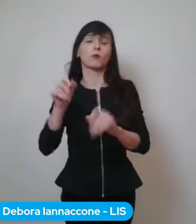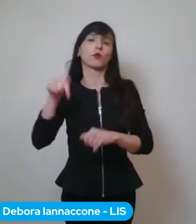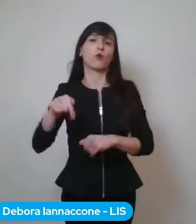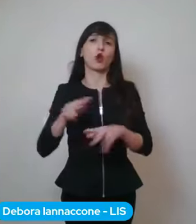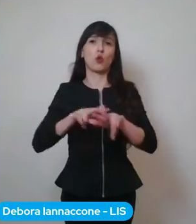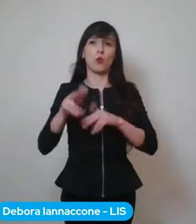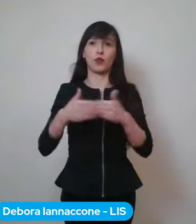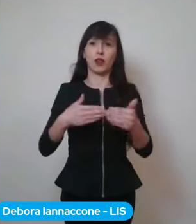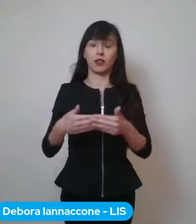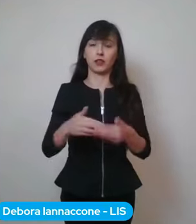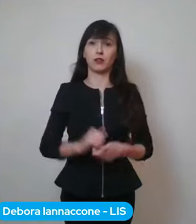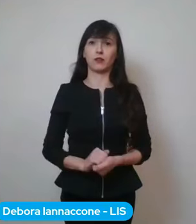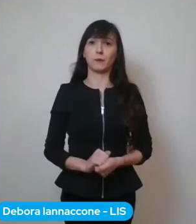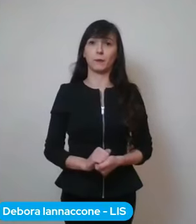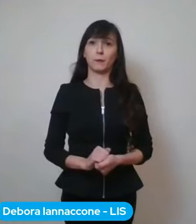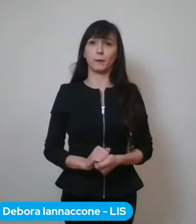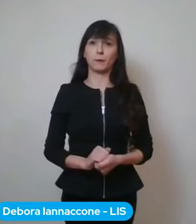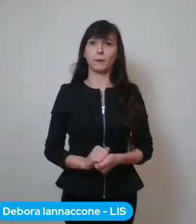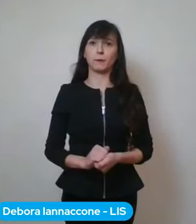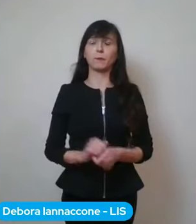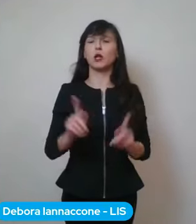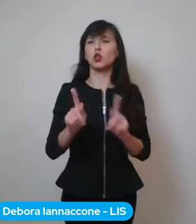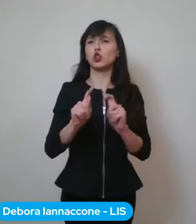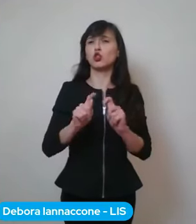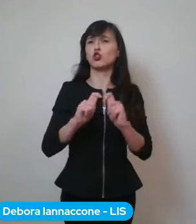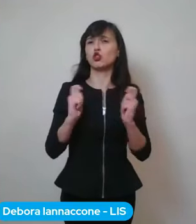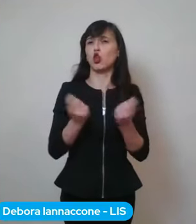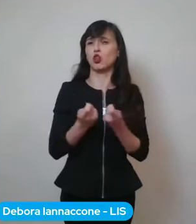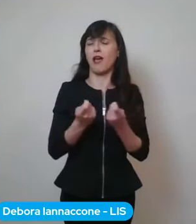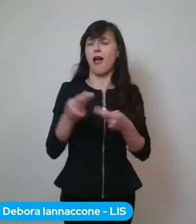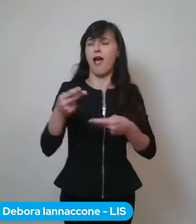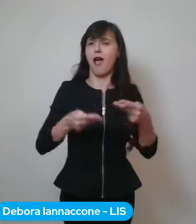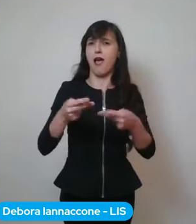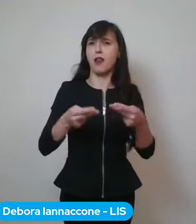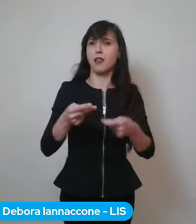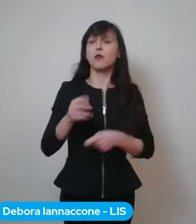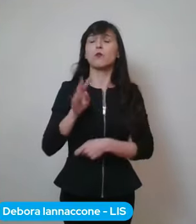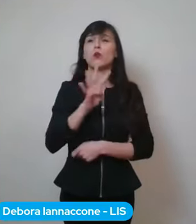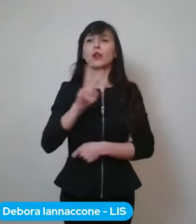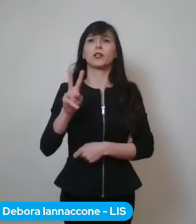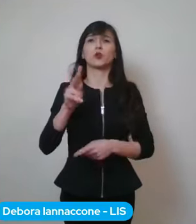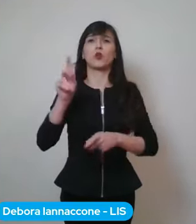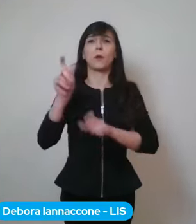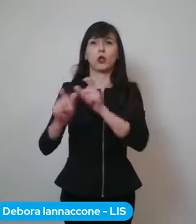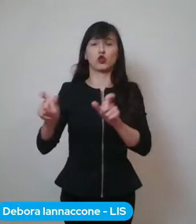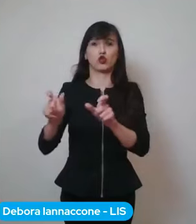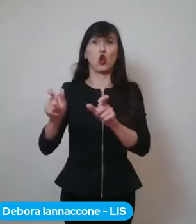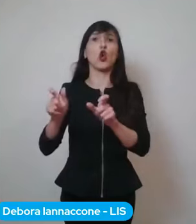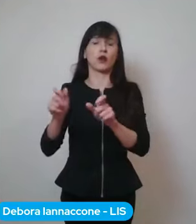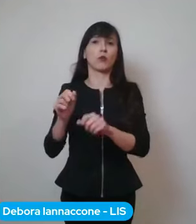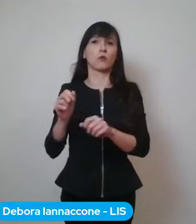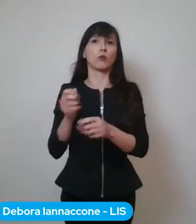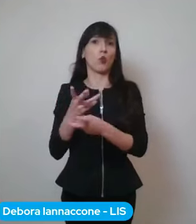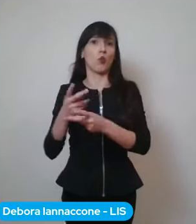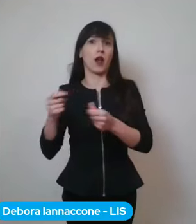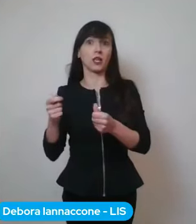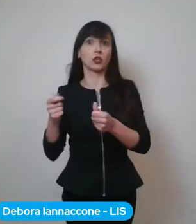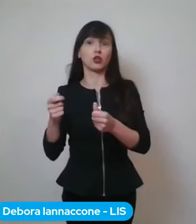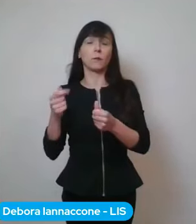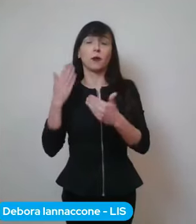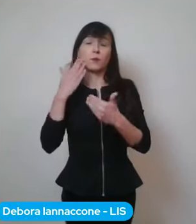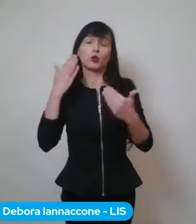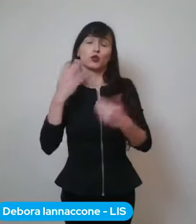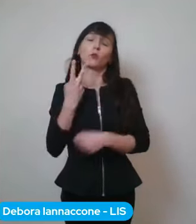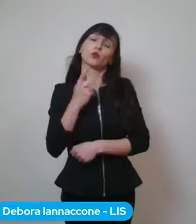e abbiamo però un totale di 42 guarigioni e purtroppo due decessi che riguardano